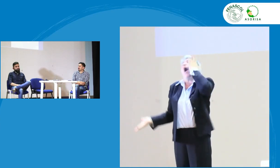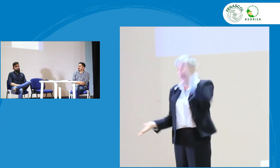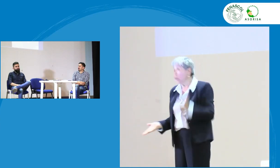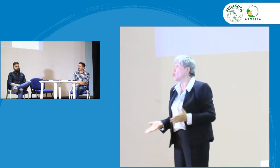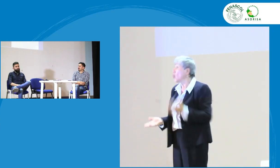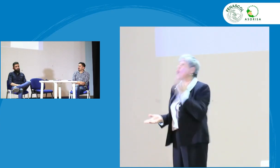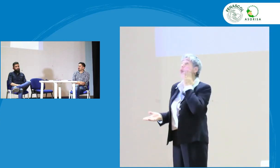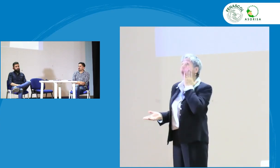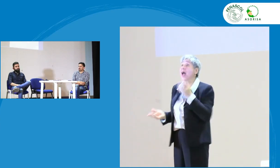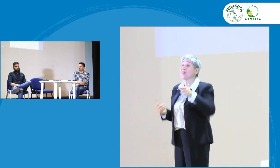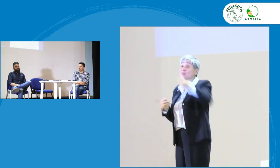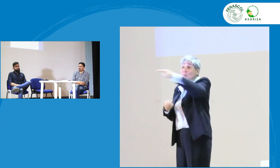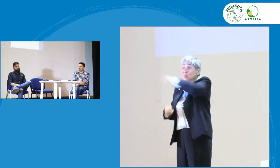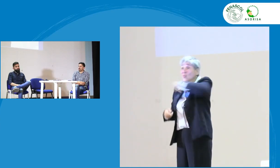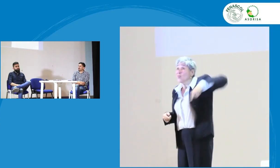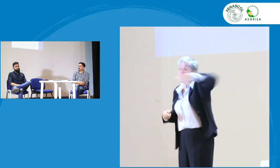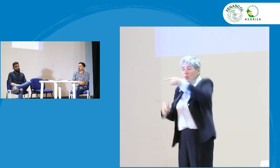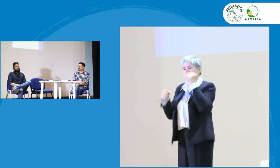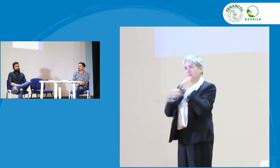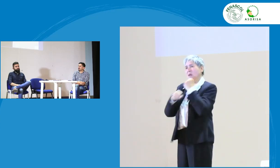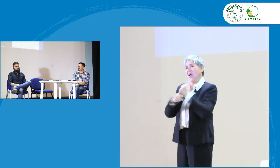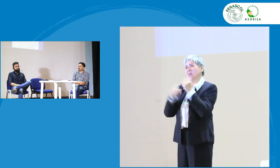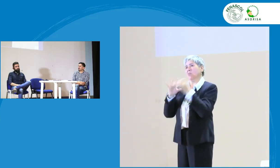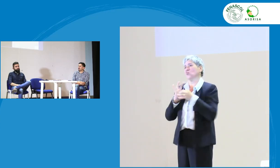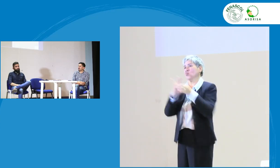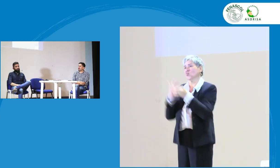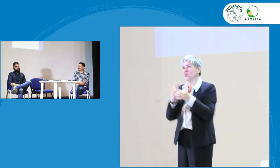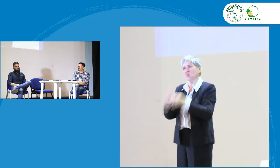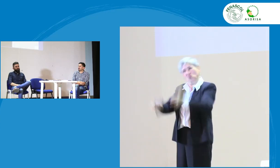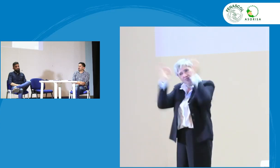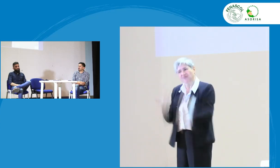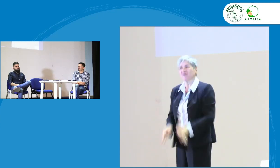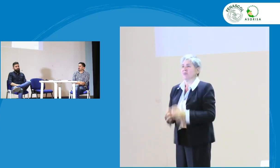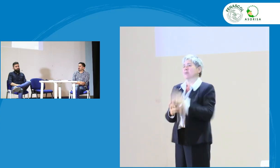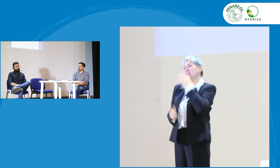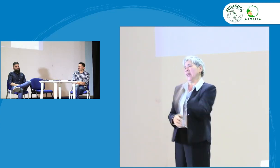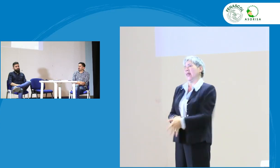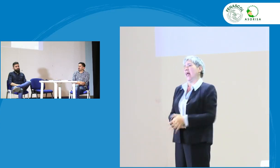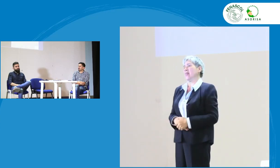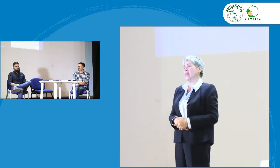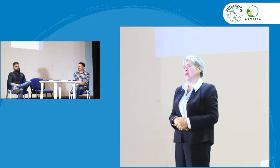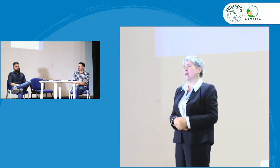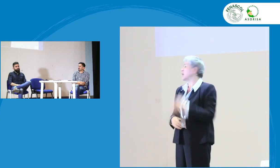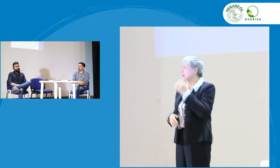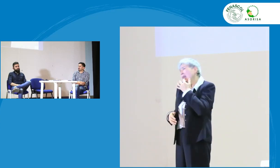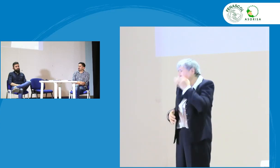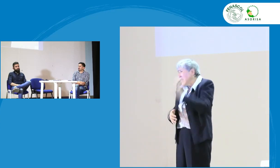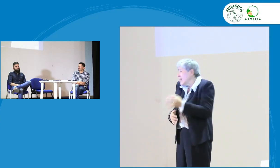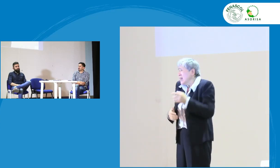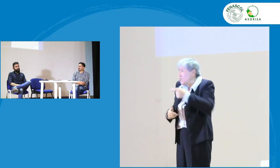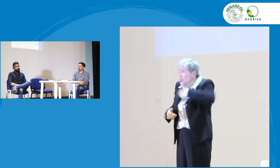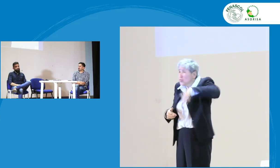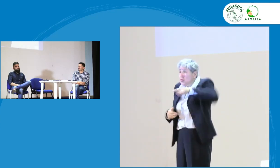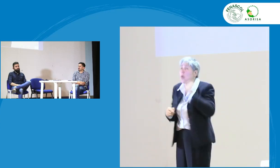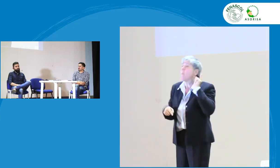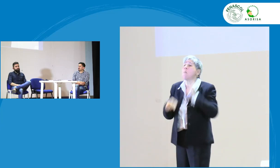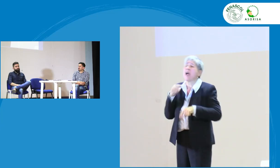preocupación y decir, ¿hasta cuándo? Nosotros necesitamos trabajar en unidad para lograrlo. Claro que sí, tenemos que